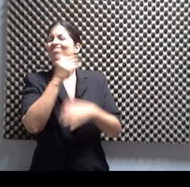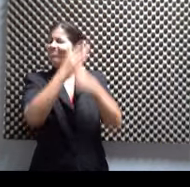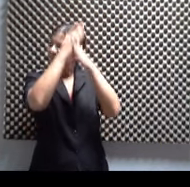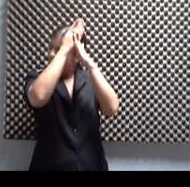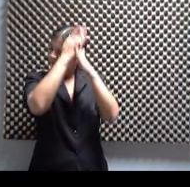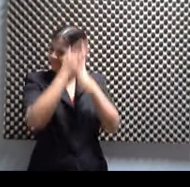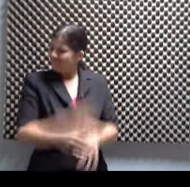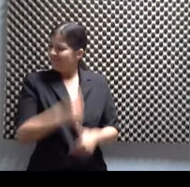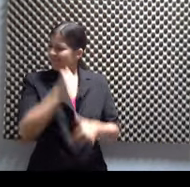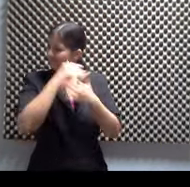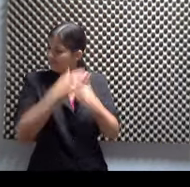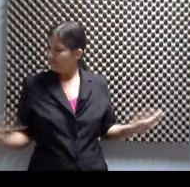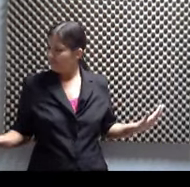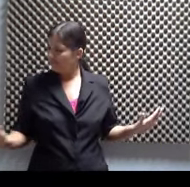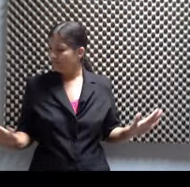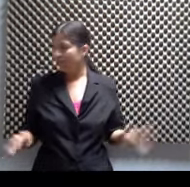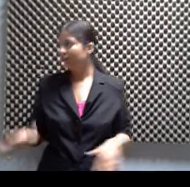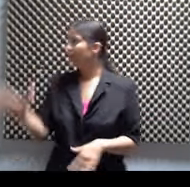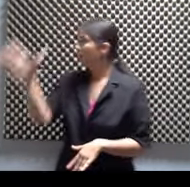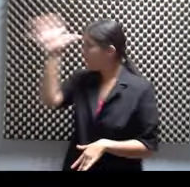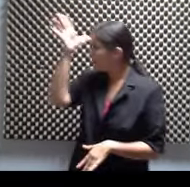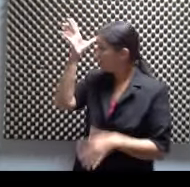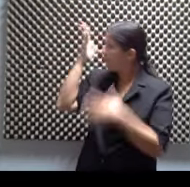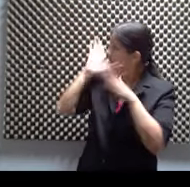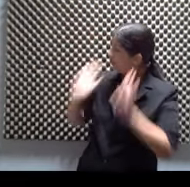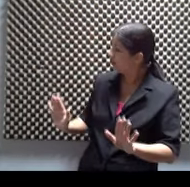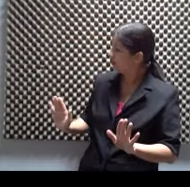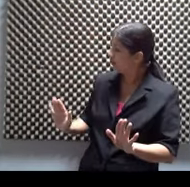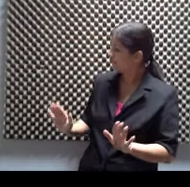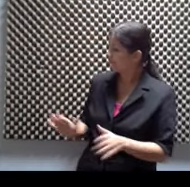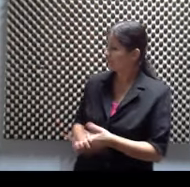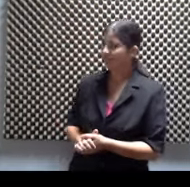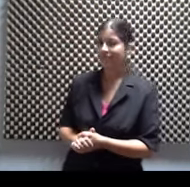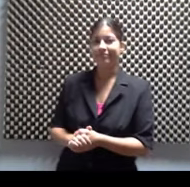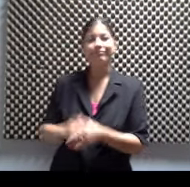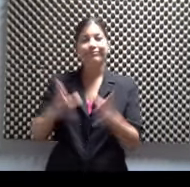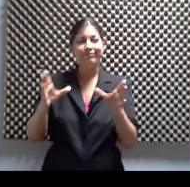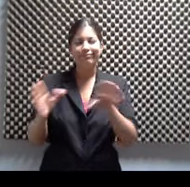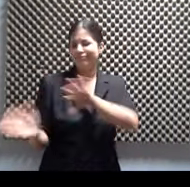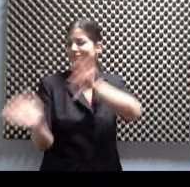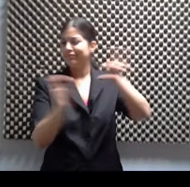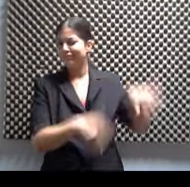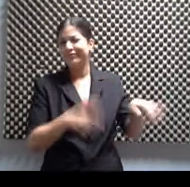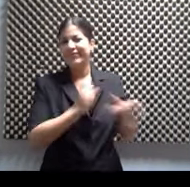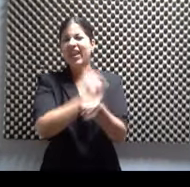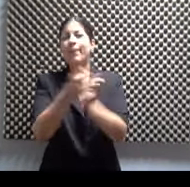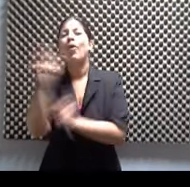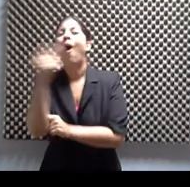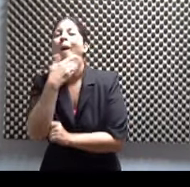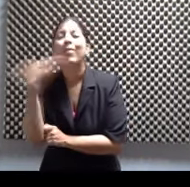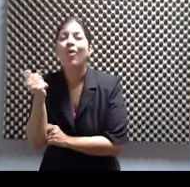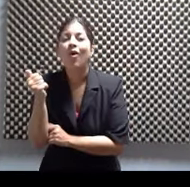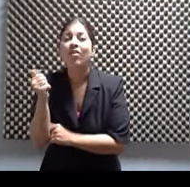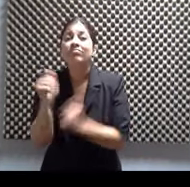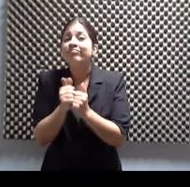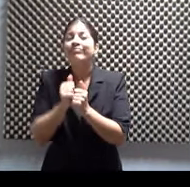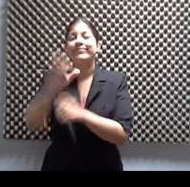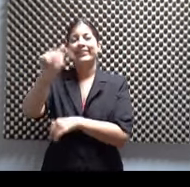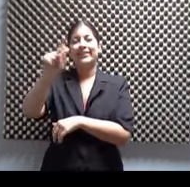Voy a perder la tablet. Papi, ya. Dale, sal de esa tablet y cambia una mejor con AT&T. Con planes de data que